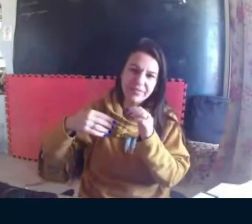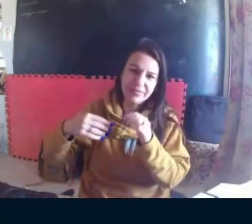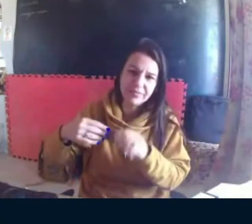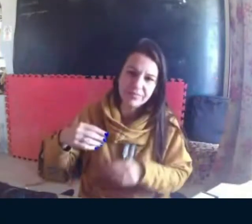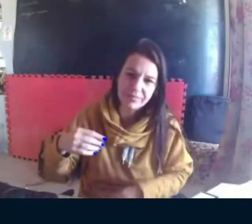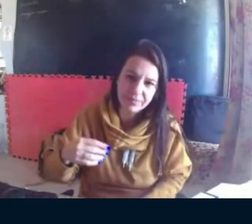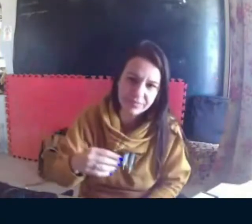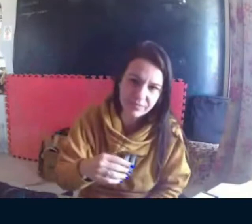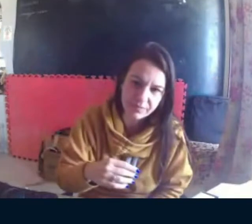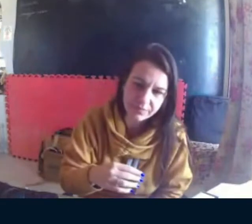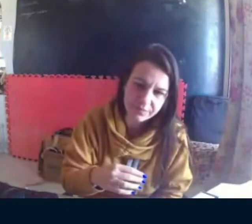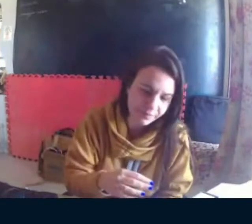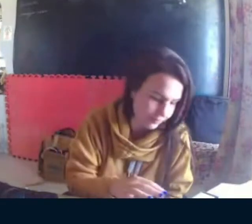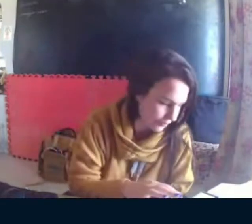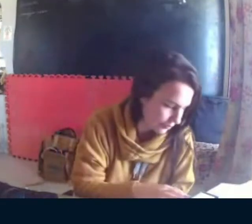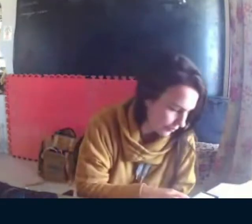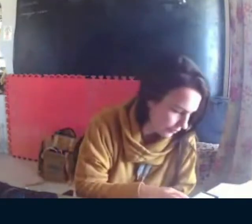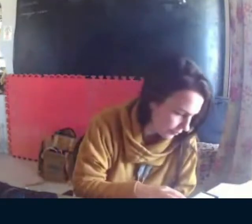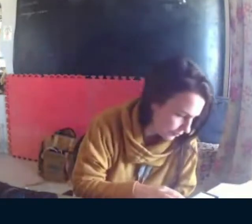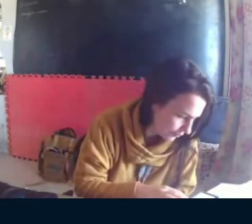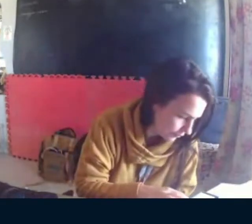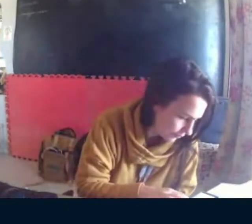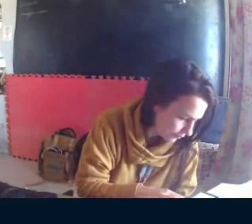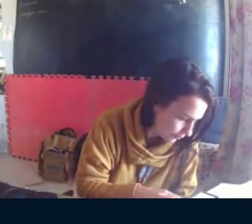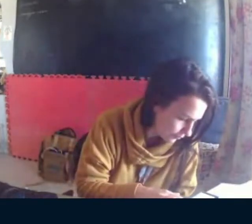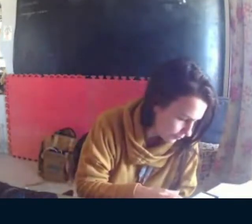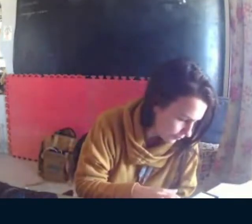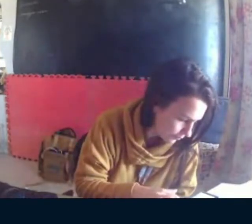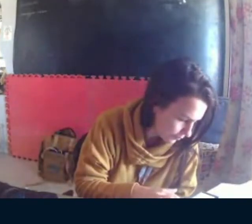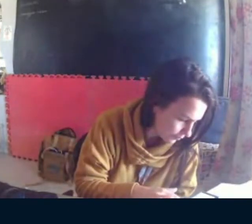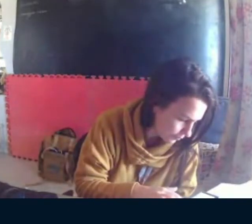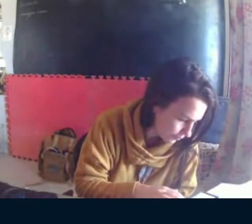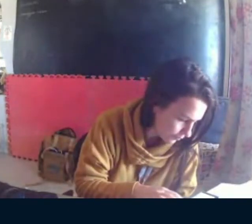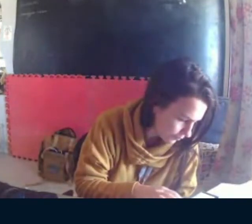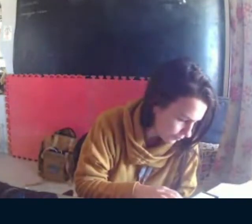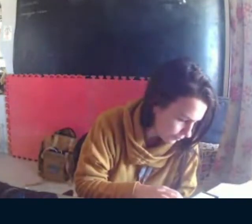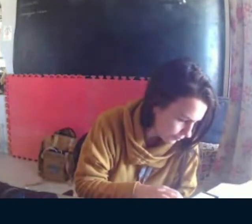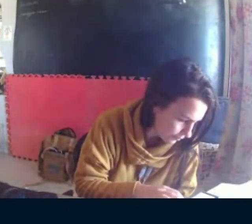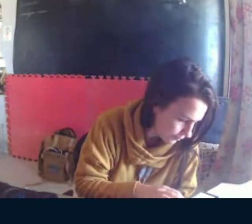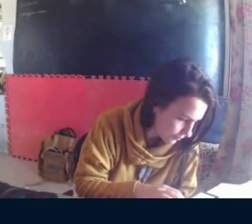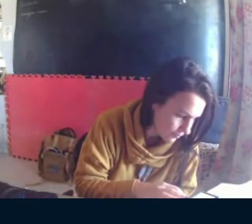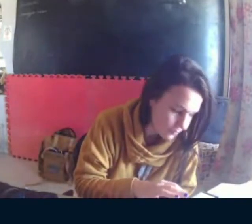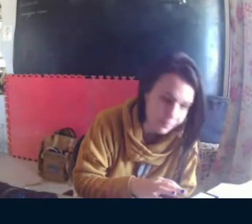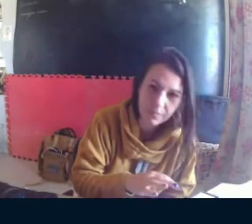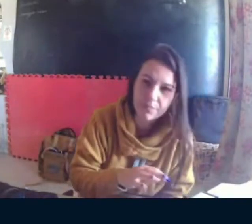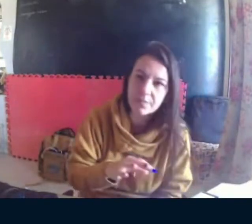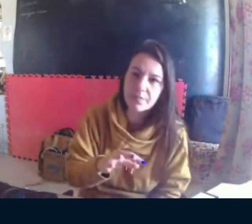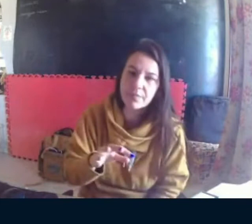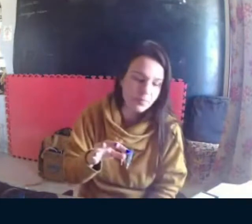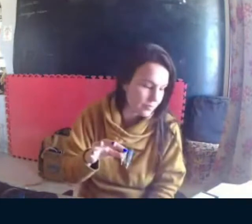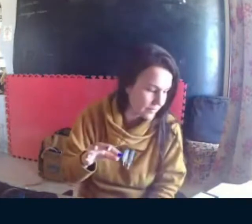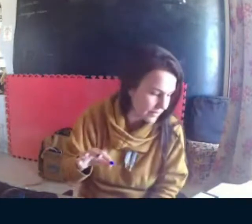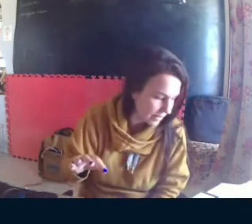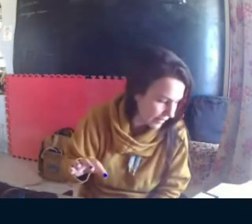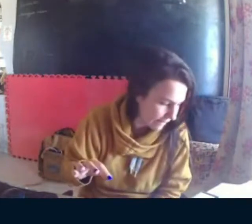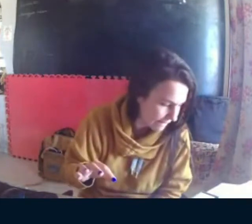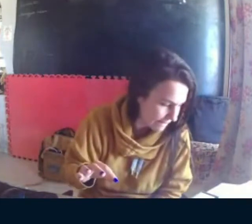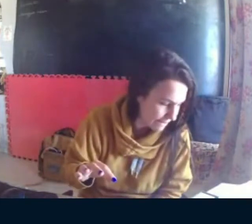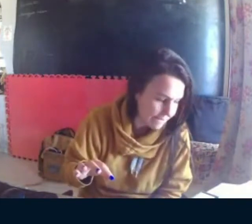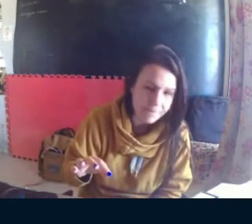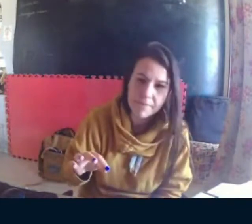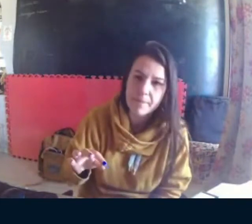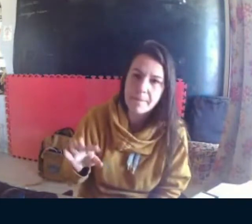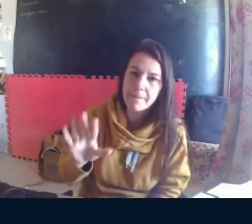quando disse que dancemos até as estrelas pararem de brilhar. É uma tradução cultural. É interessante, né? Colocar.